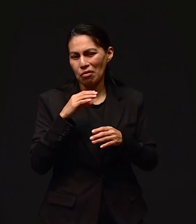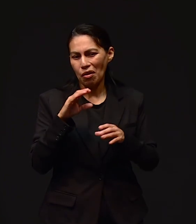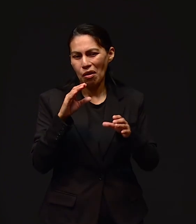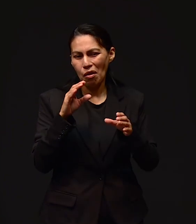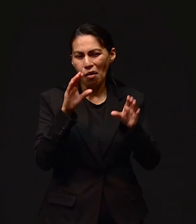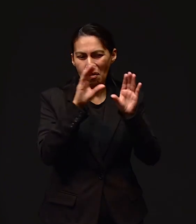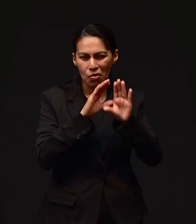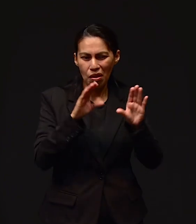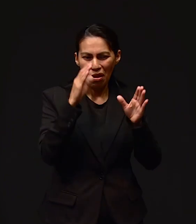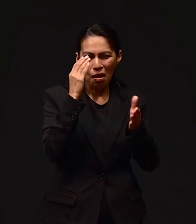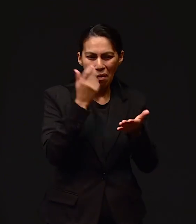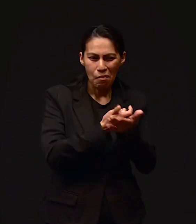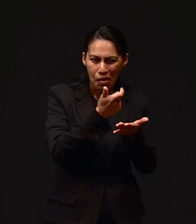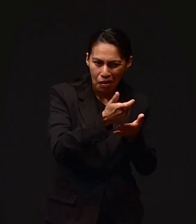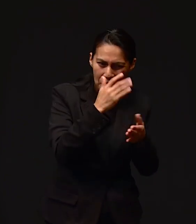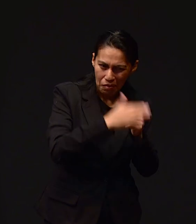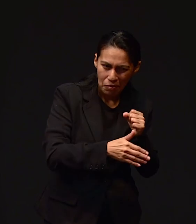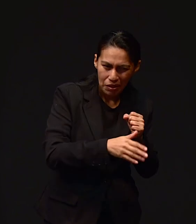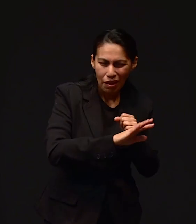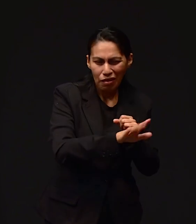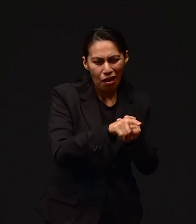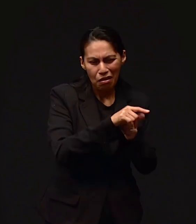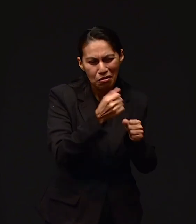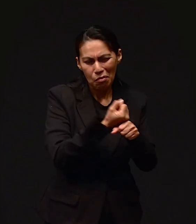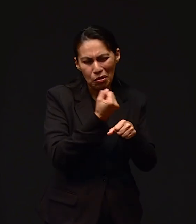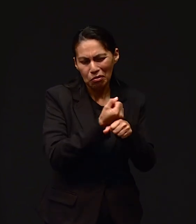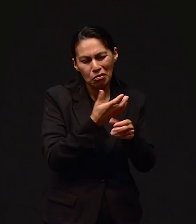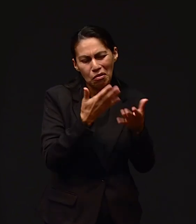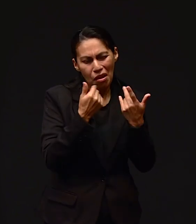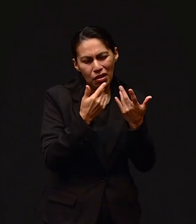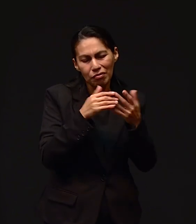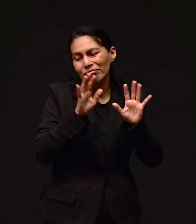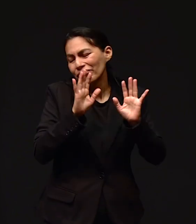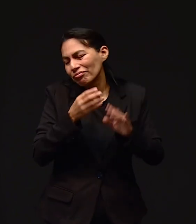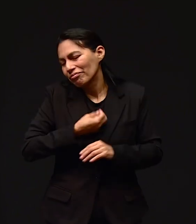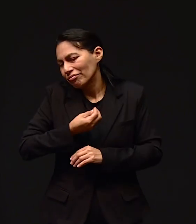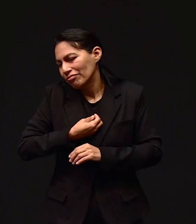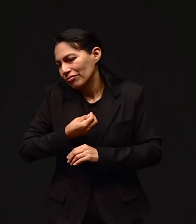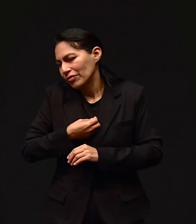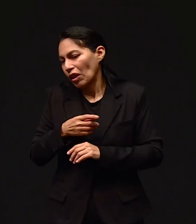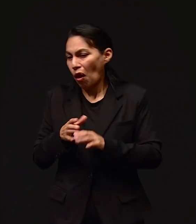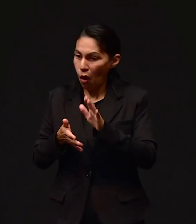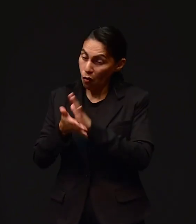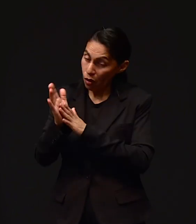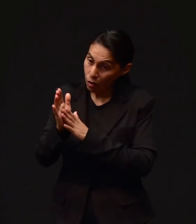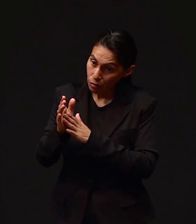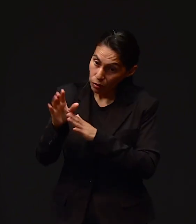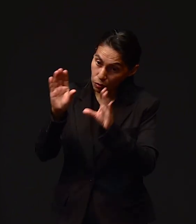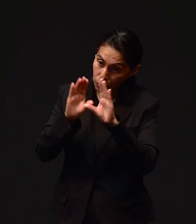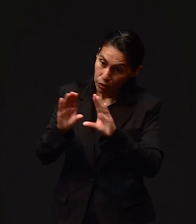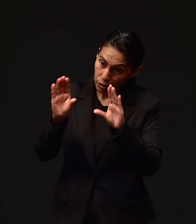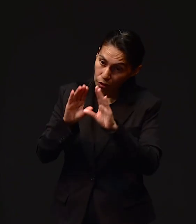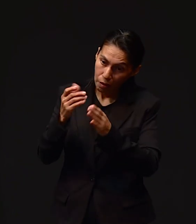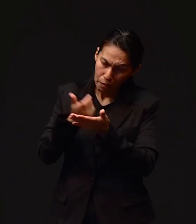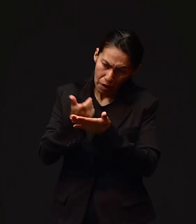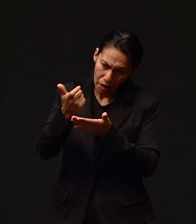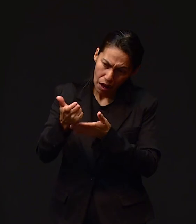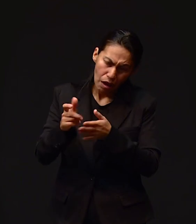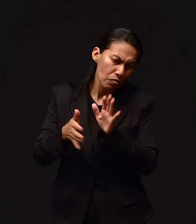vendieron, ya se acabaron o qué pasó? No. Pero bueno. Bueno, pudimos apagar la computadora y nos regresamos.